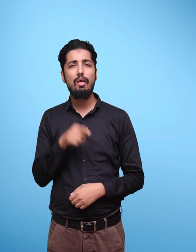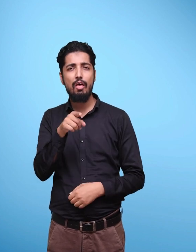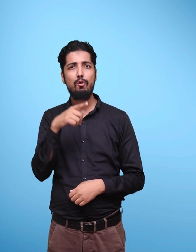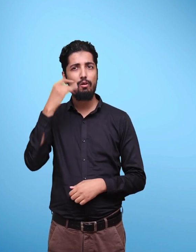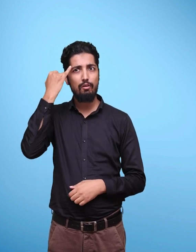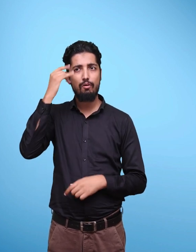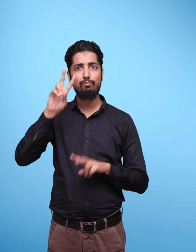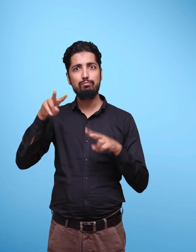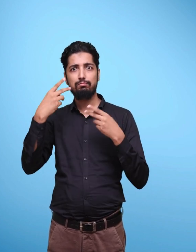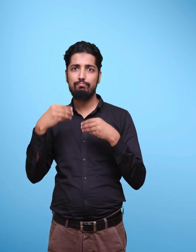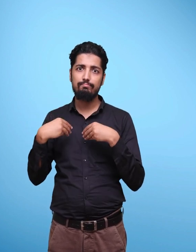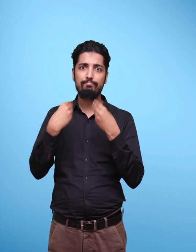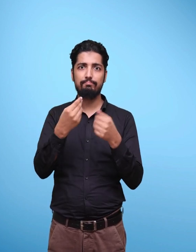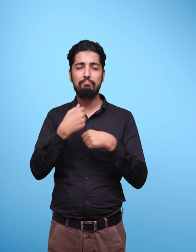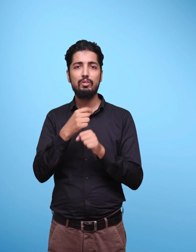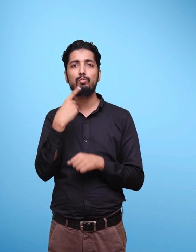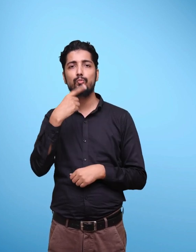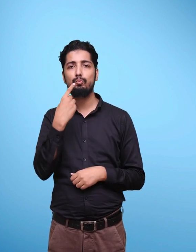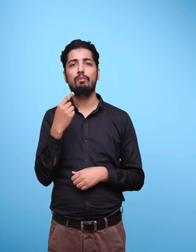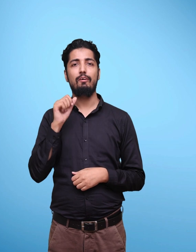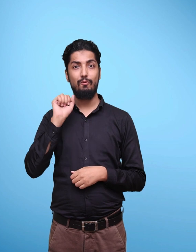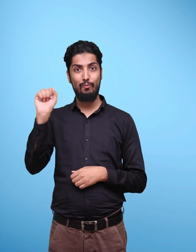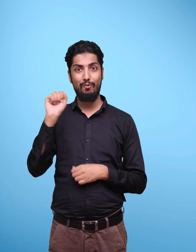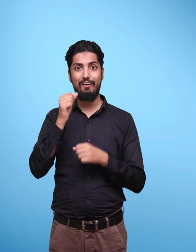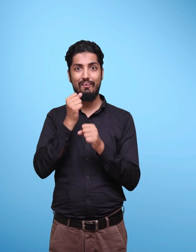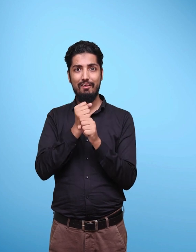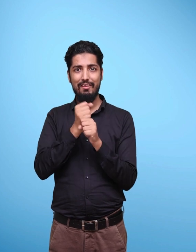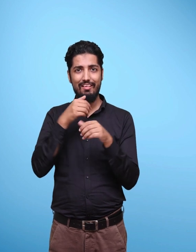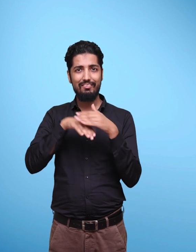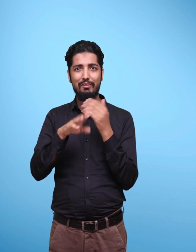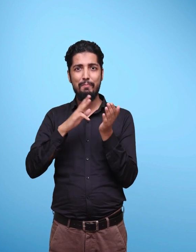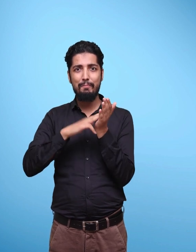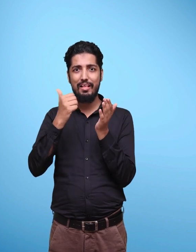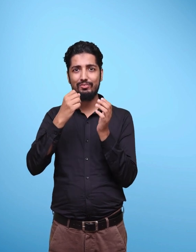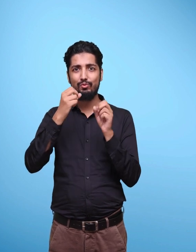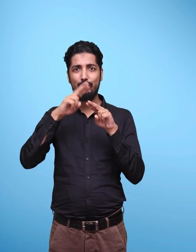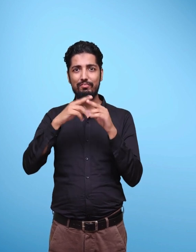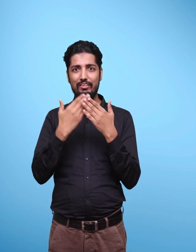Ministry of Education, Government of India as part of Atmanirbhar Bharat Abhyan